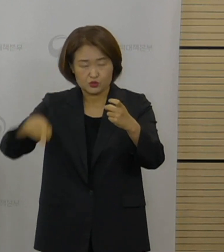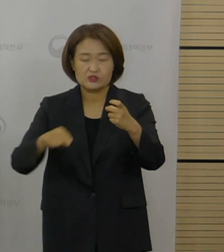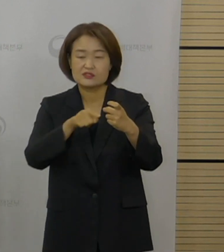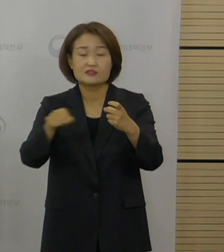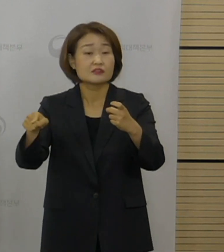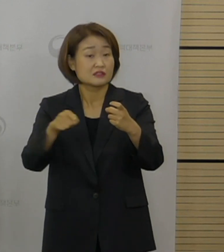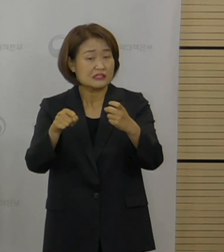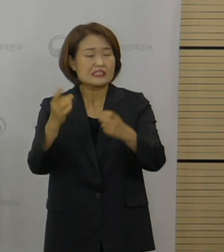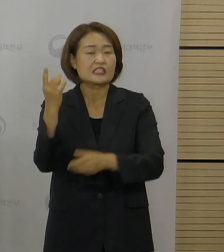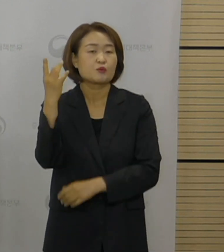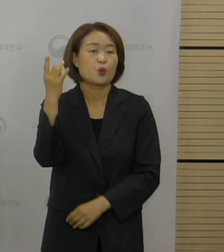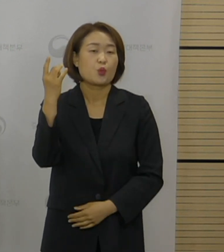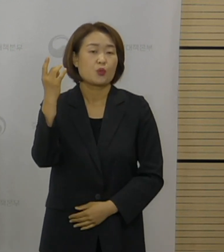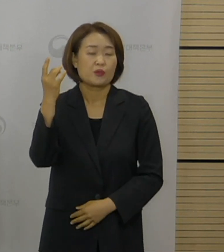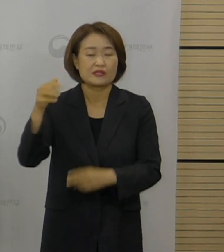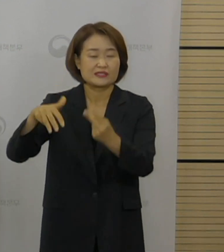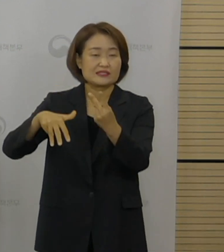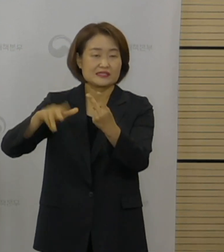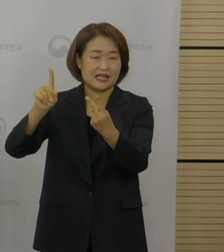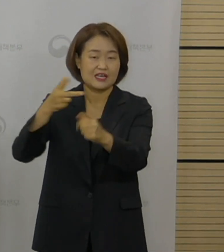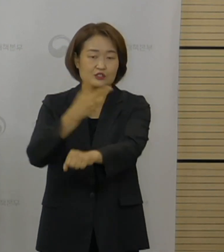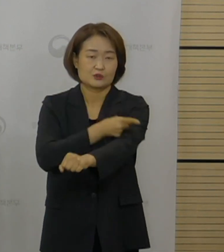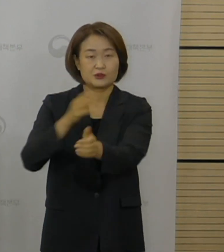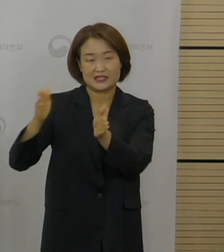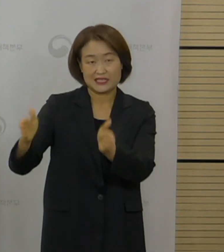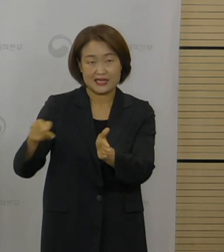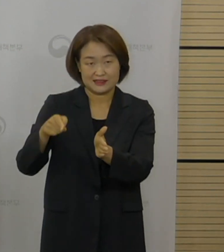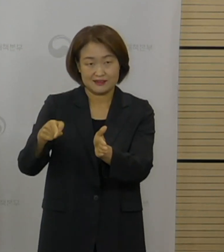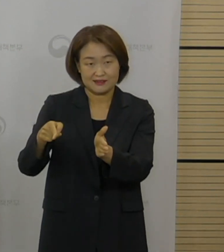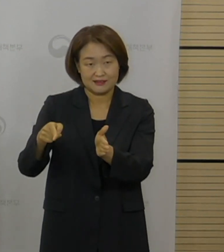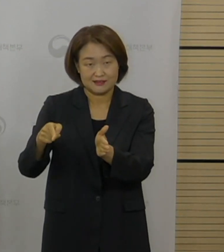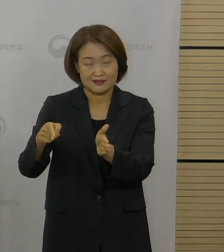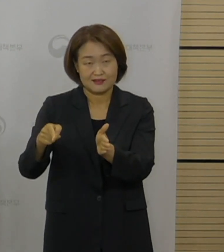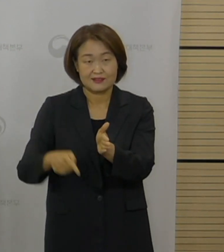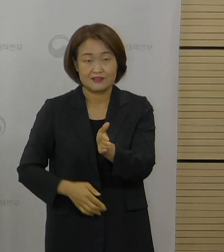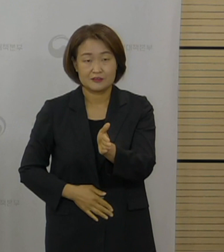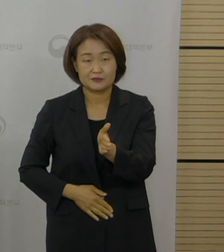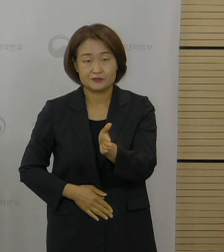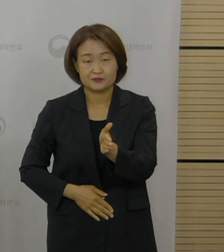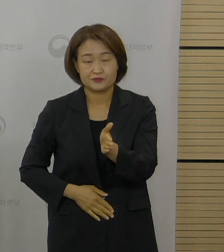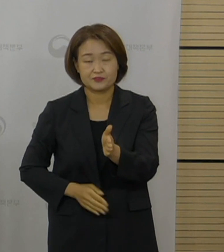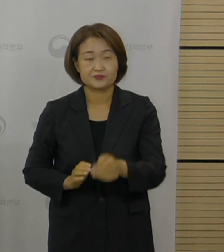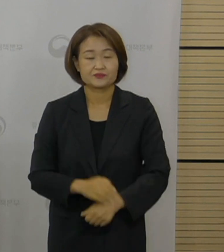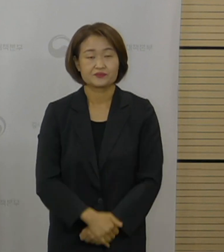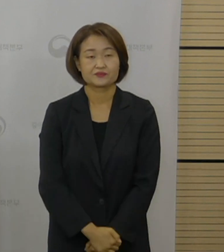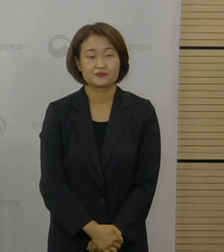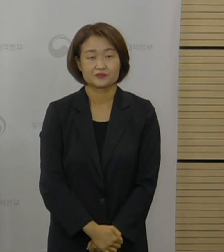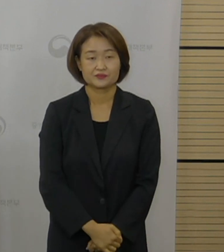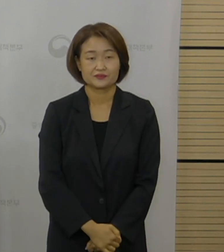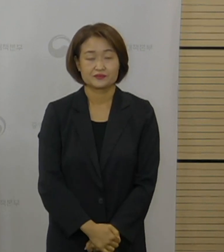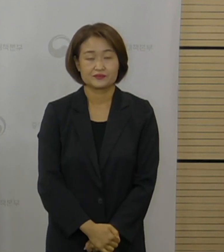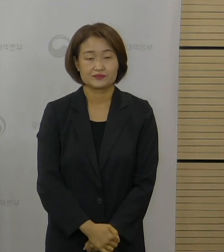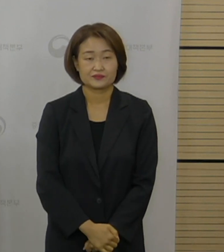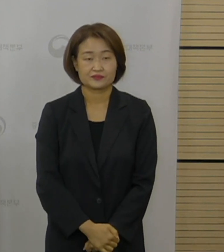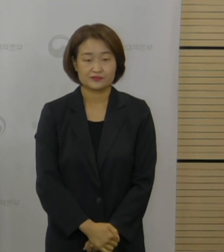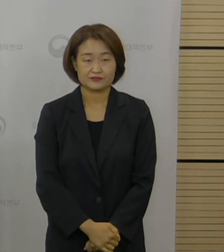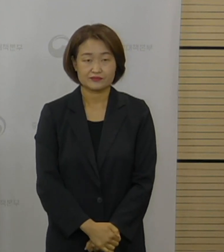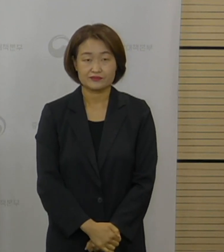2차 접종일로 기본적인 예약을 11주에서 12주 사이로 예약을 해드리고 있습니다.